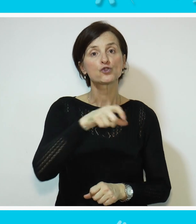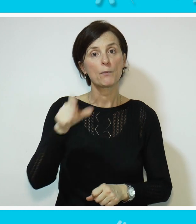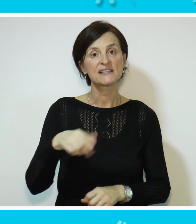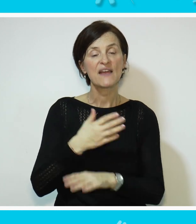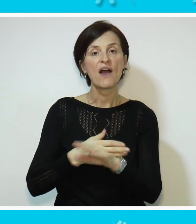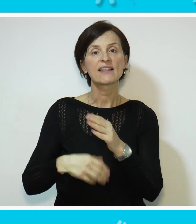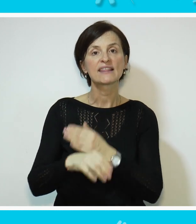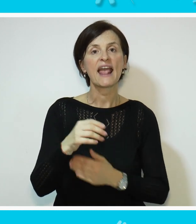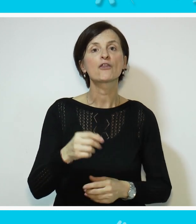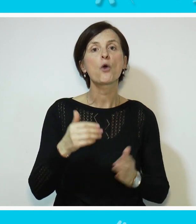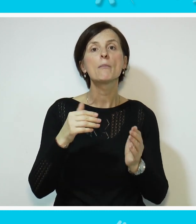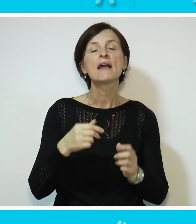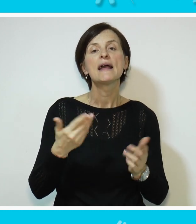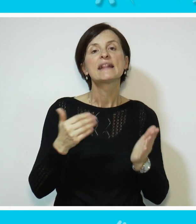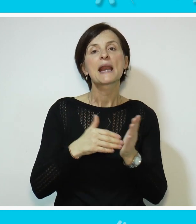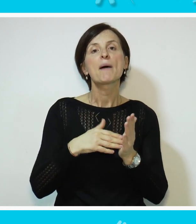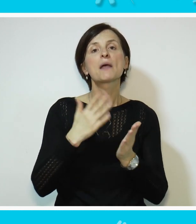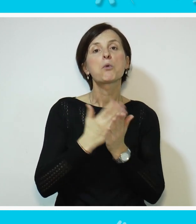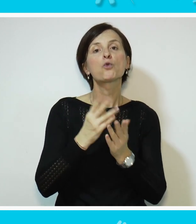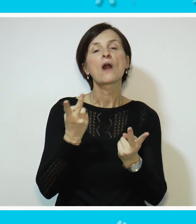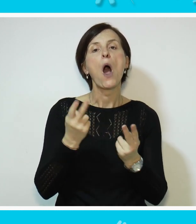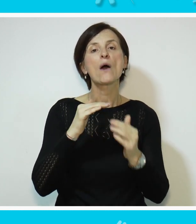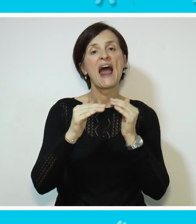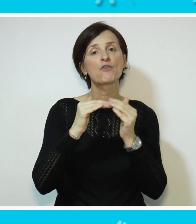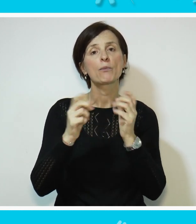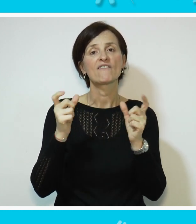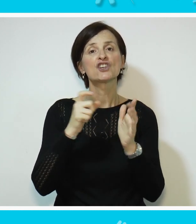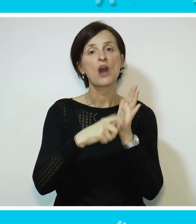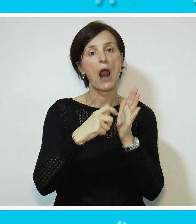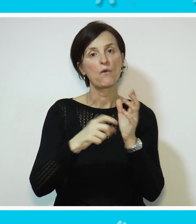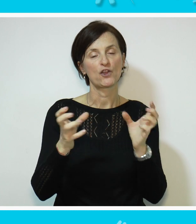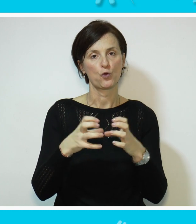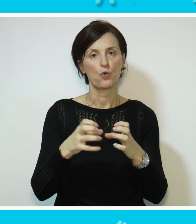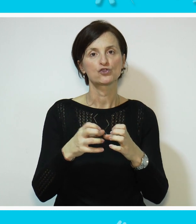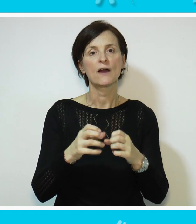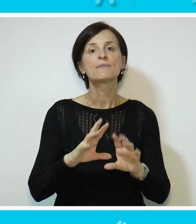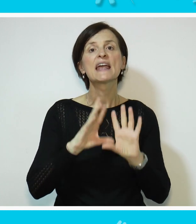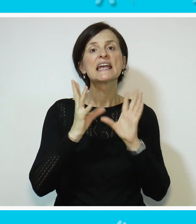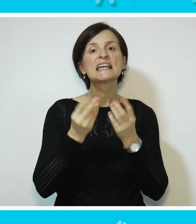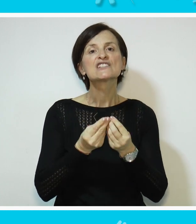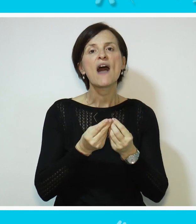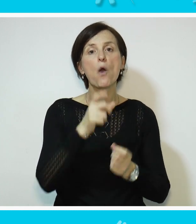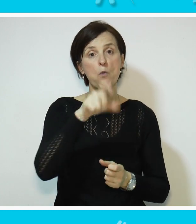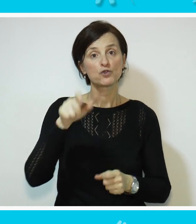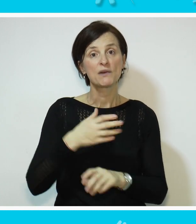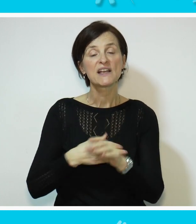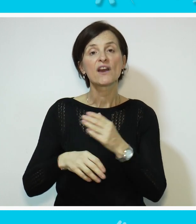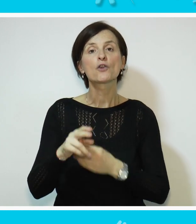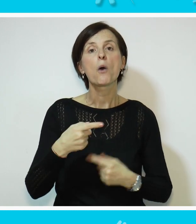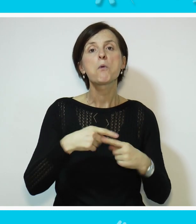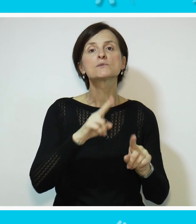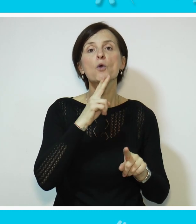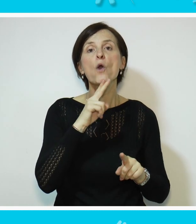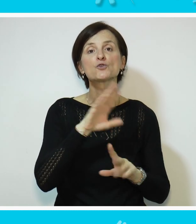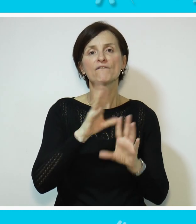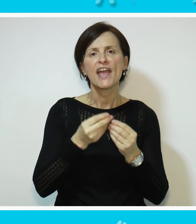I osobe sa invaliditetom tretira kao ravnopravne članove društva. Svakog osobu sa invaliditetom,